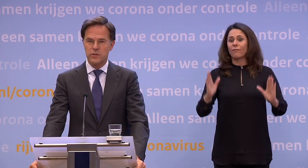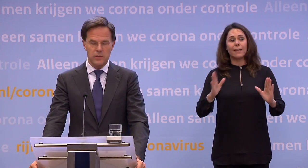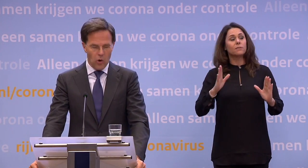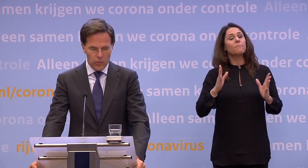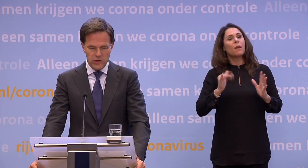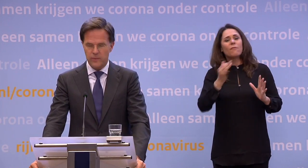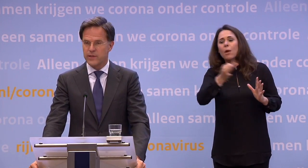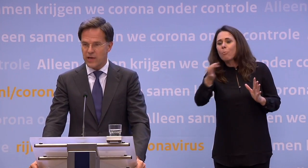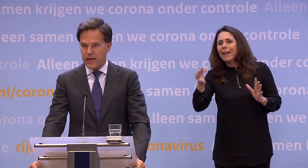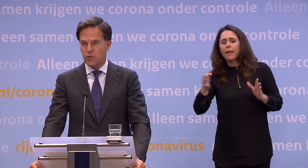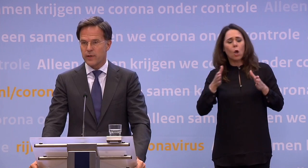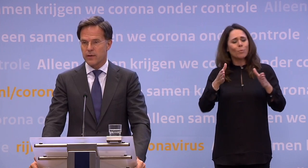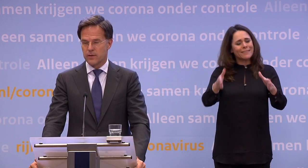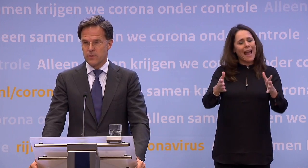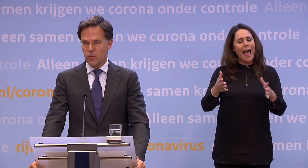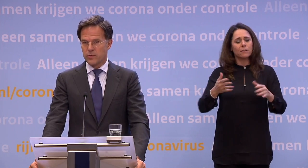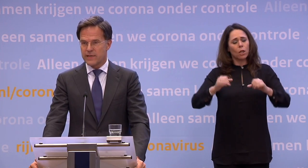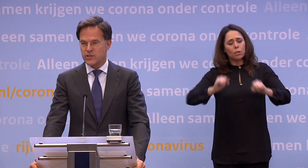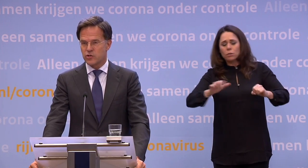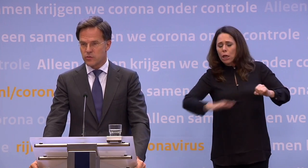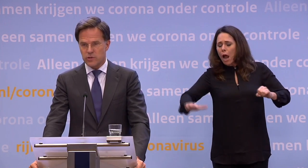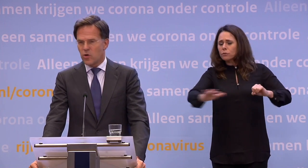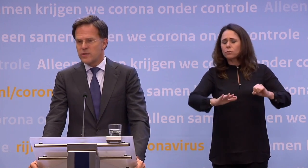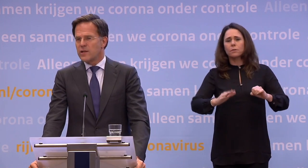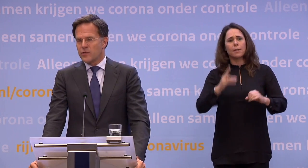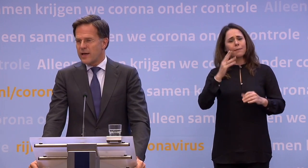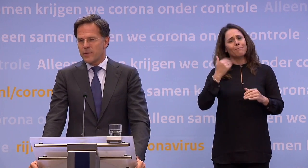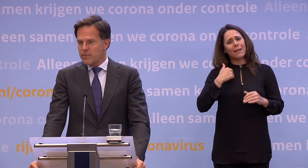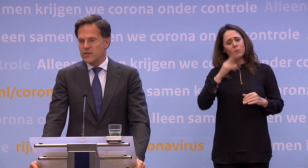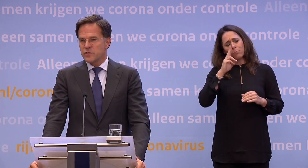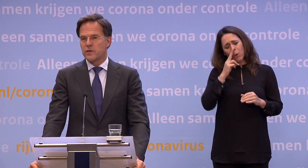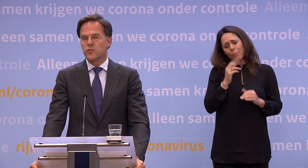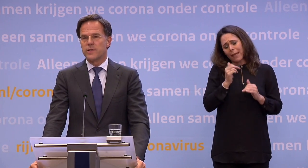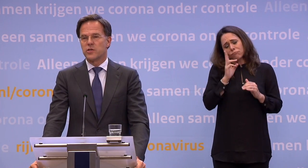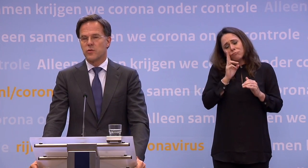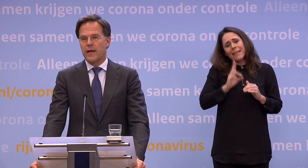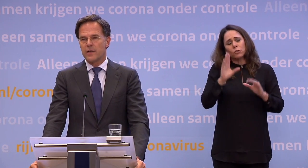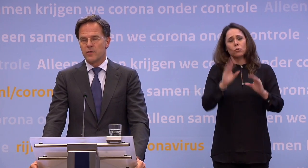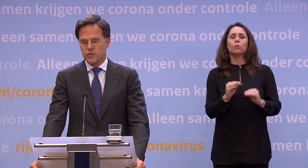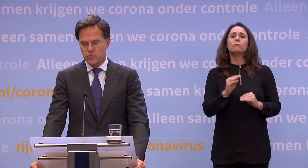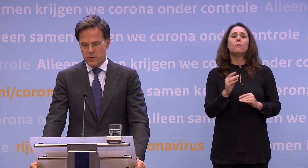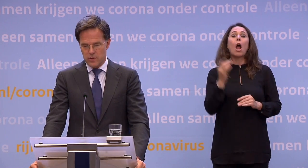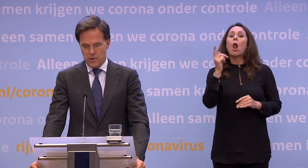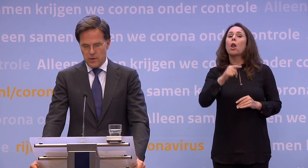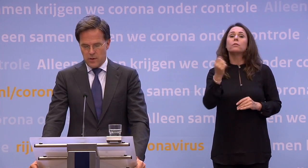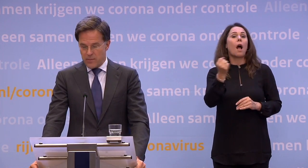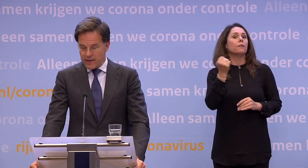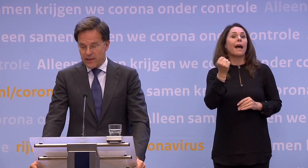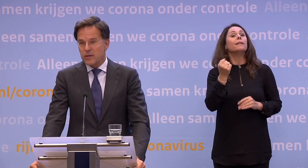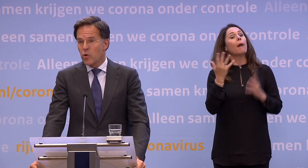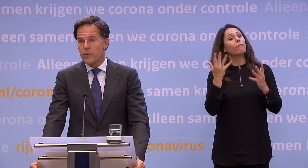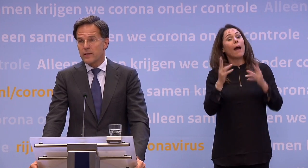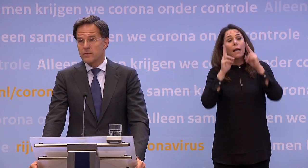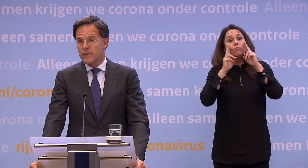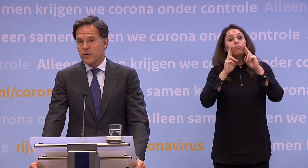op de terrassen, ook op straat... ...mensen echt proberen om dat netjes te doen. Dat lukt niet altijd, maar in de meeste gevallen doen mensen dat toch heel fatsoenlijk. En